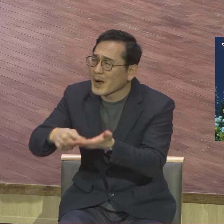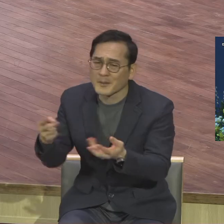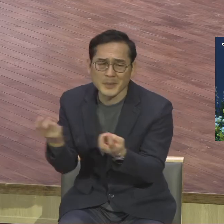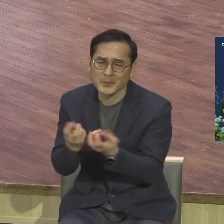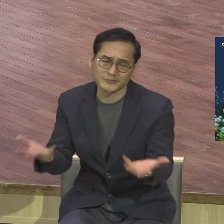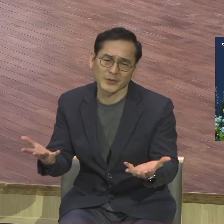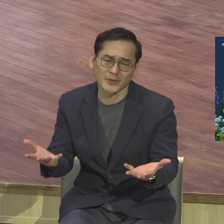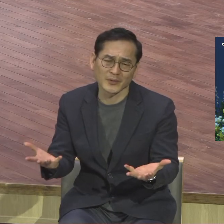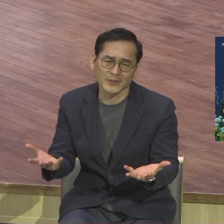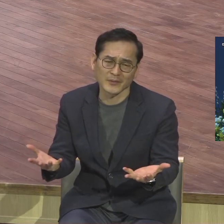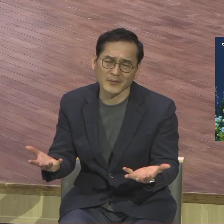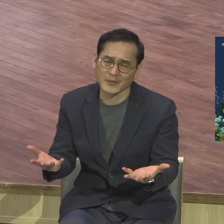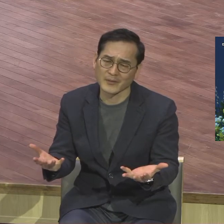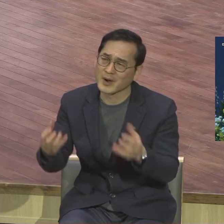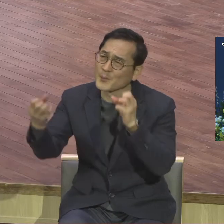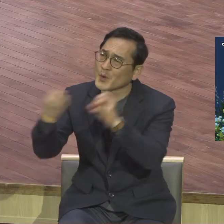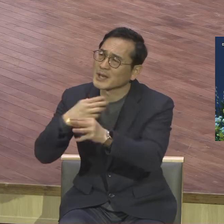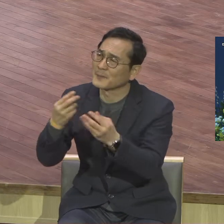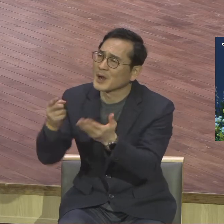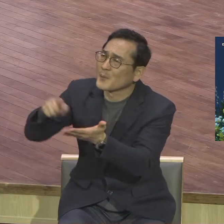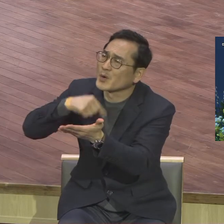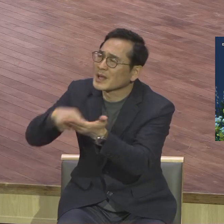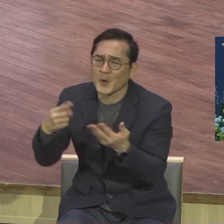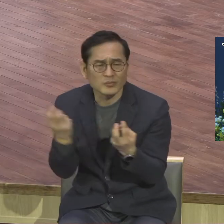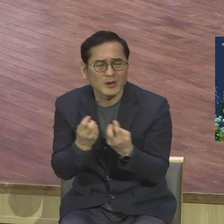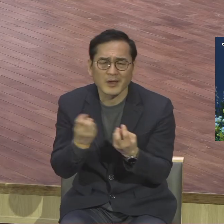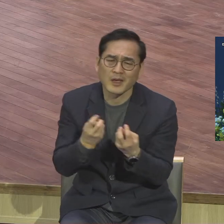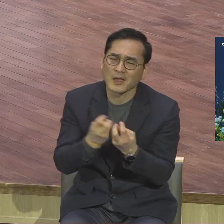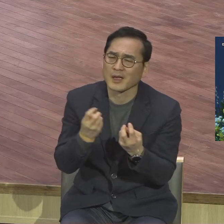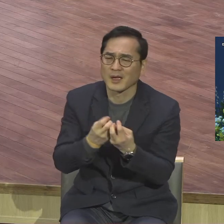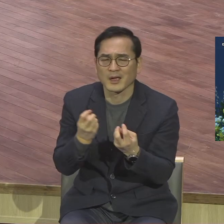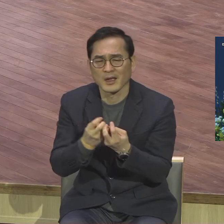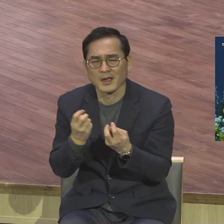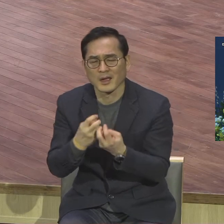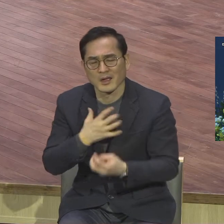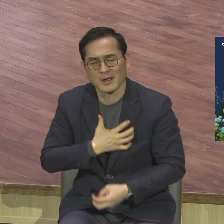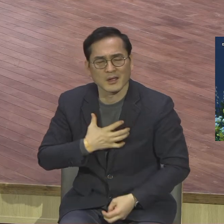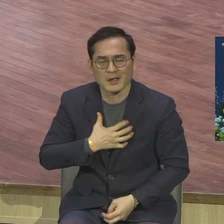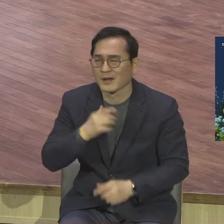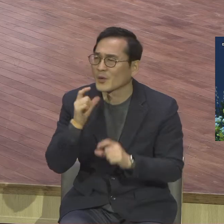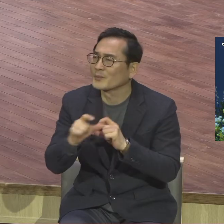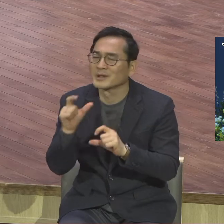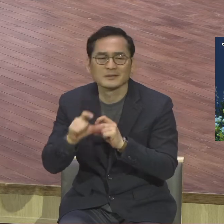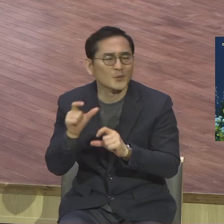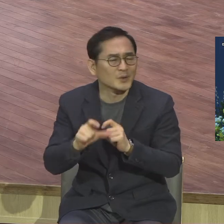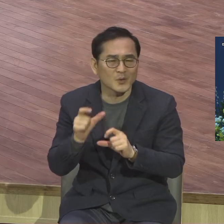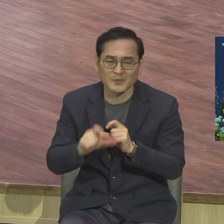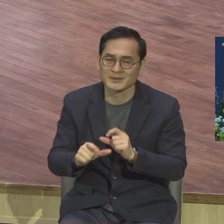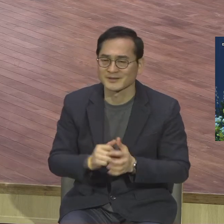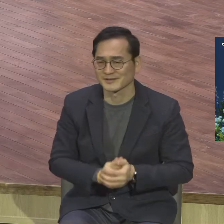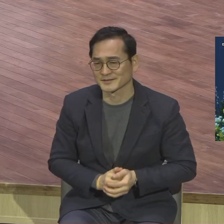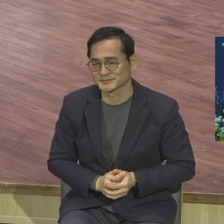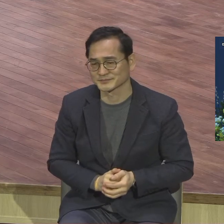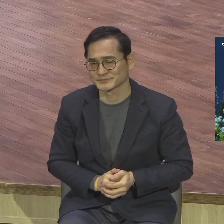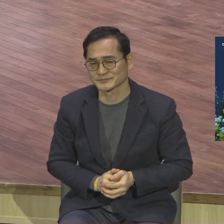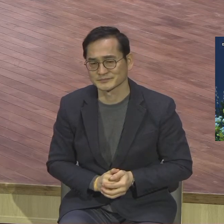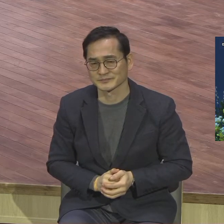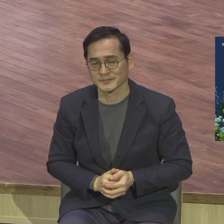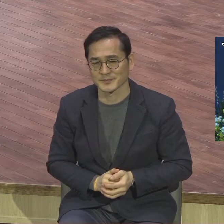어떠한 감사로 내가 하나님께 이 모든 것들을 보답을 할까 이 고백은요 송구영신